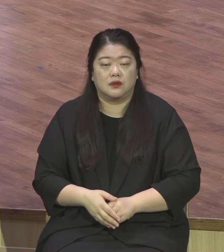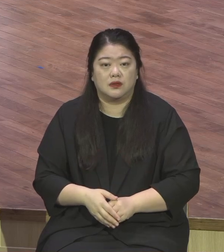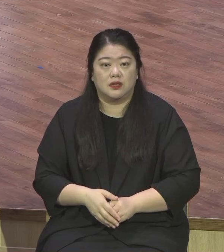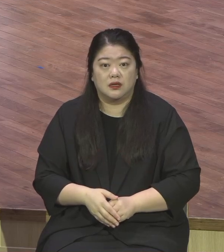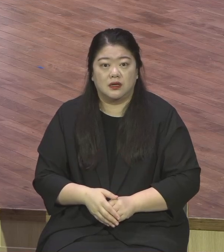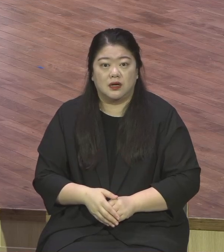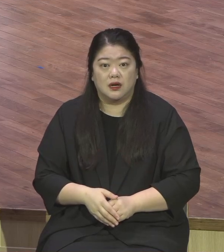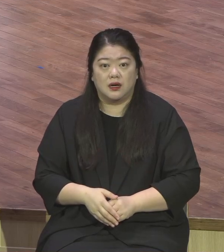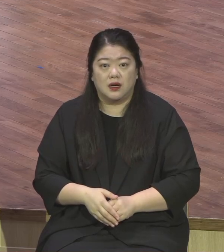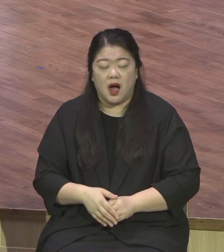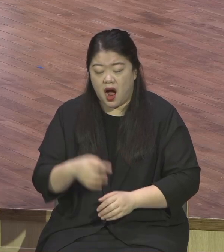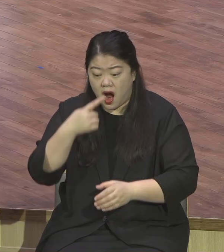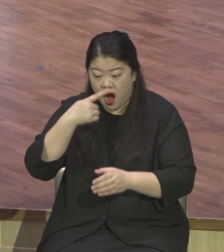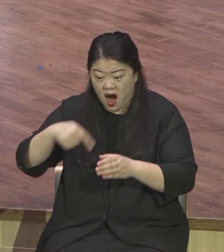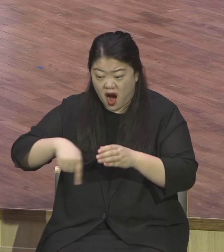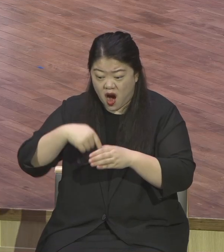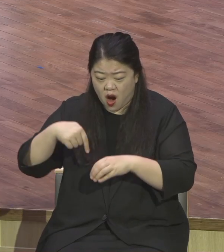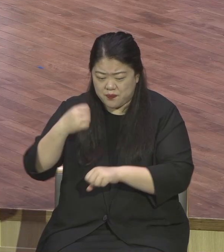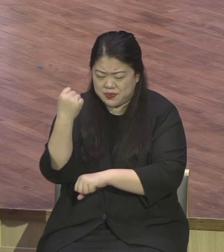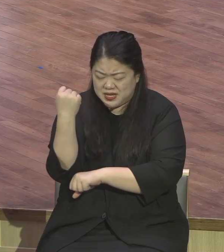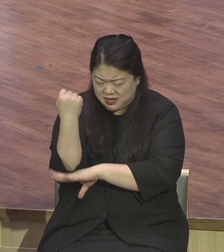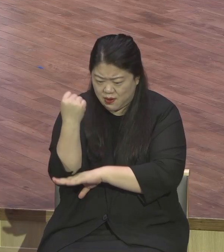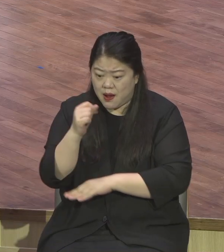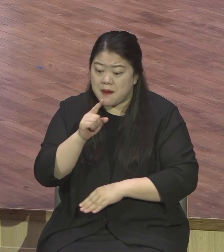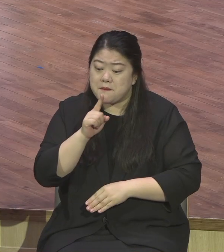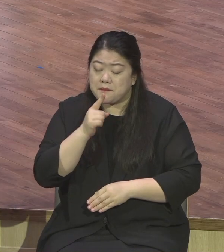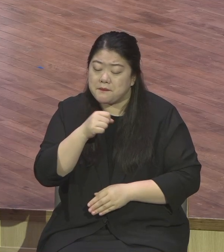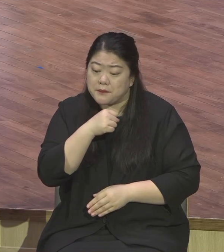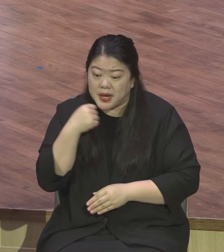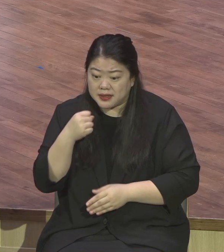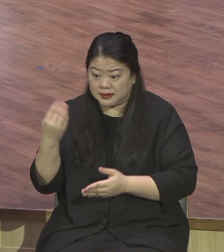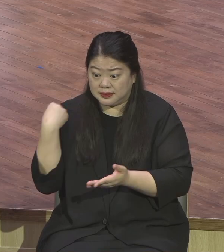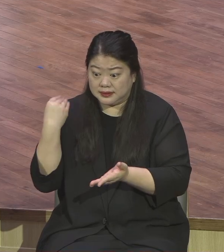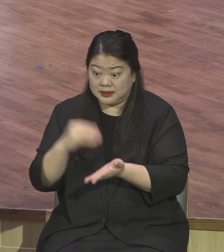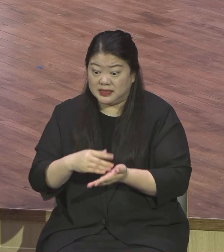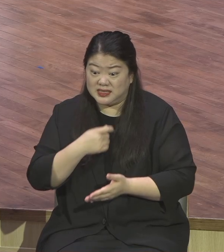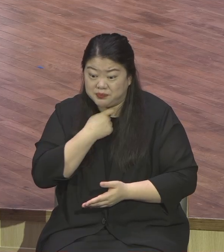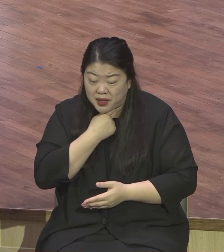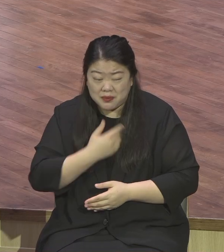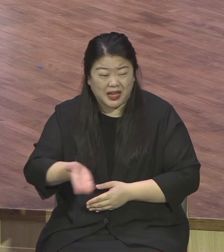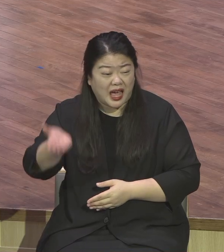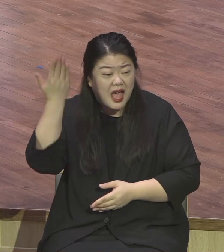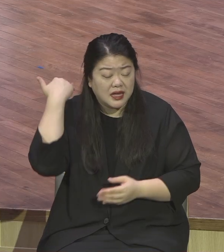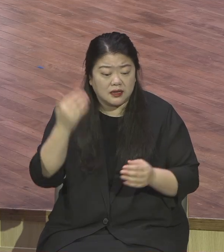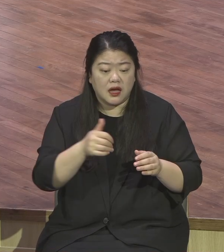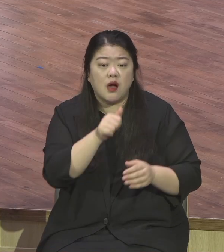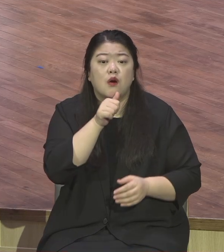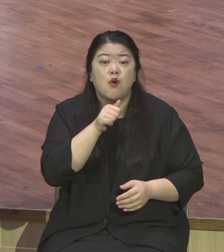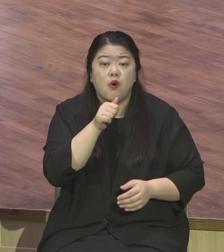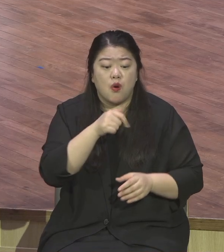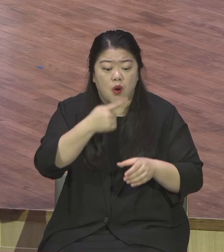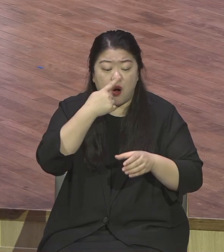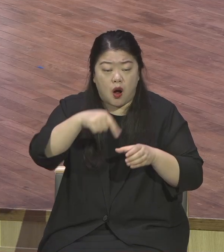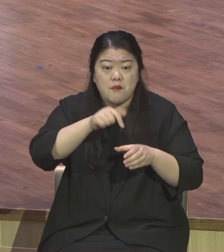손해를 그렇게 감수하고 도 전 직원들에게 최고의